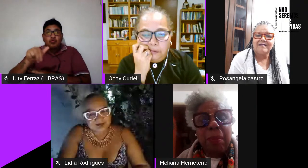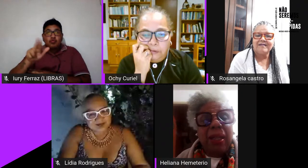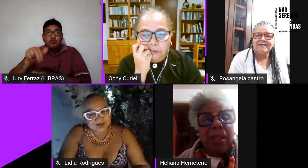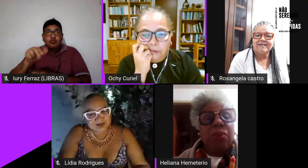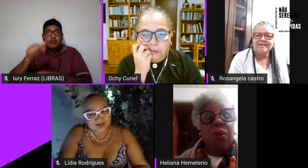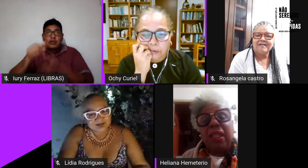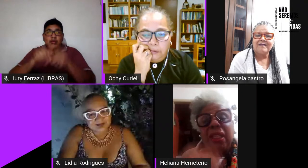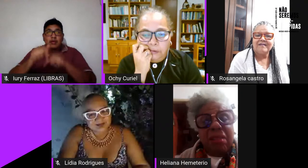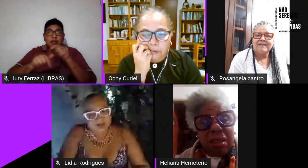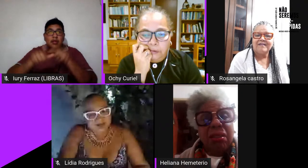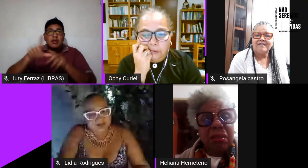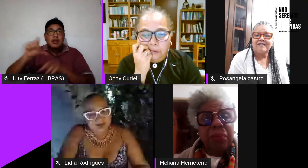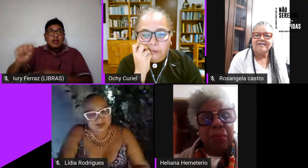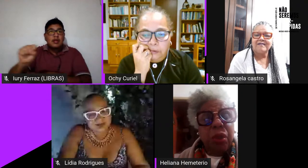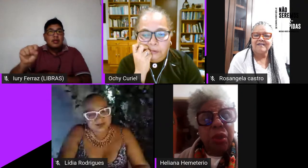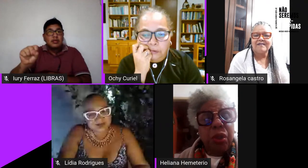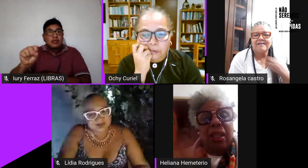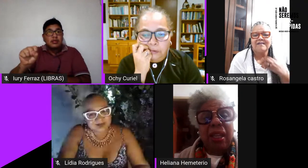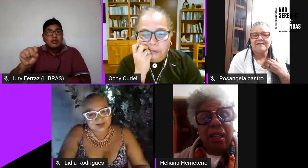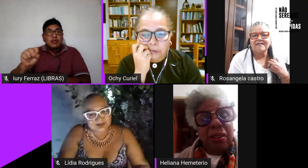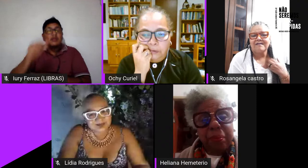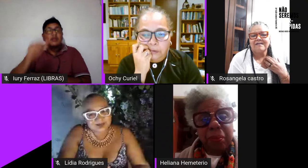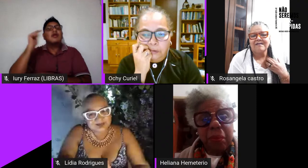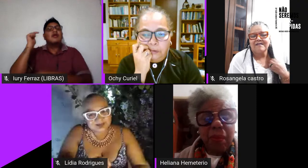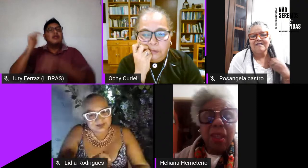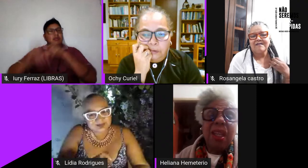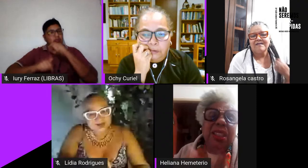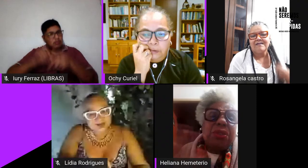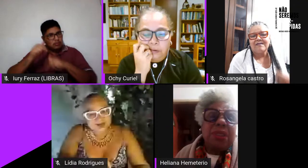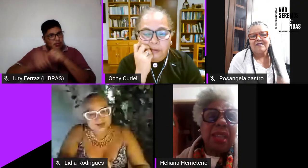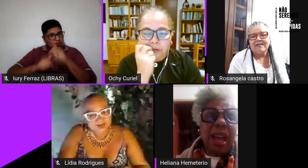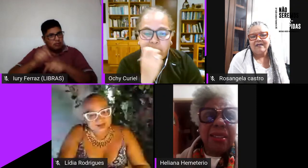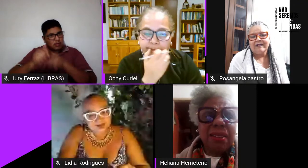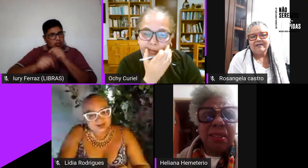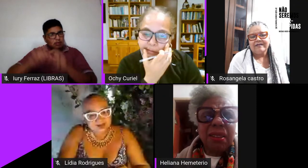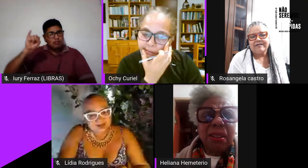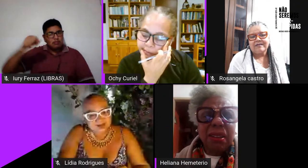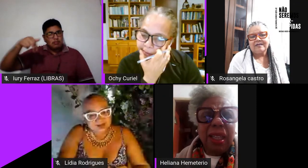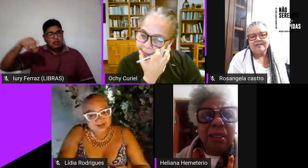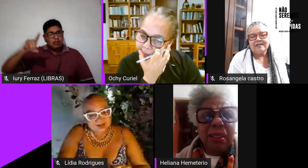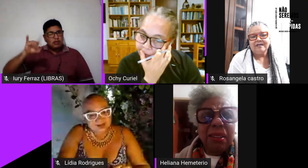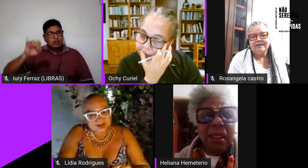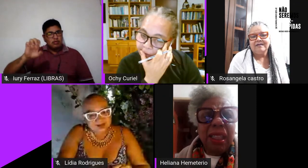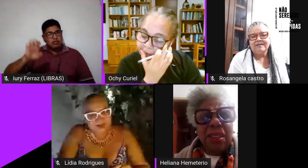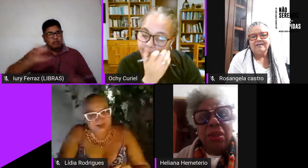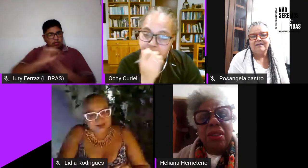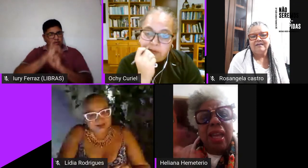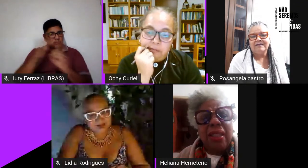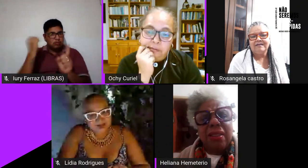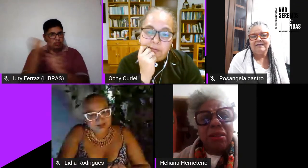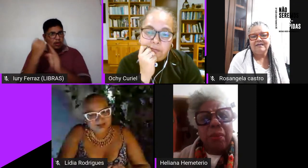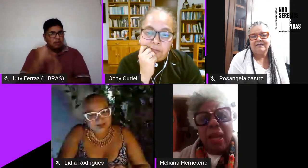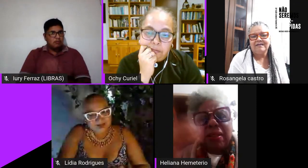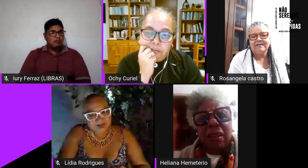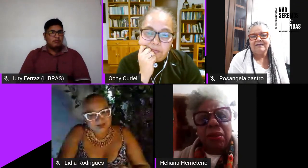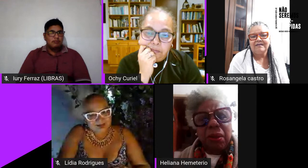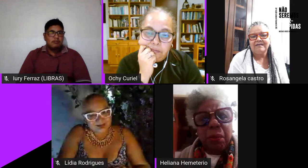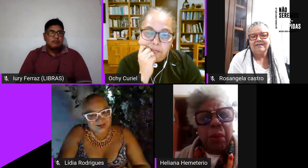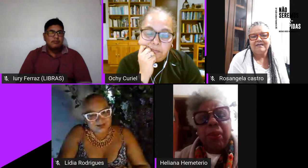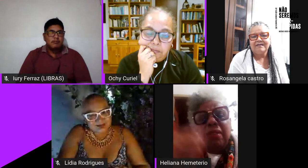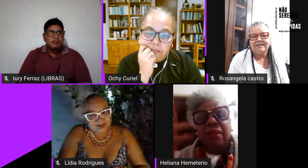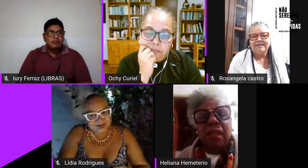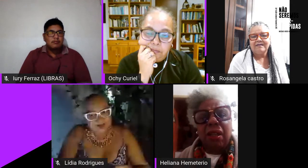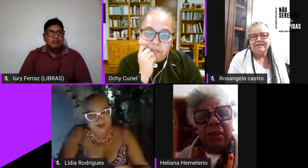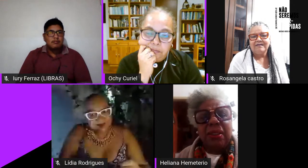trabalhei com índice do IBGE índices sociais né índices sociais do Brasil